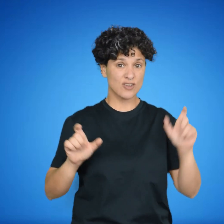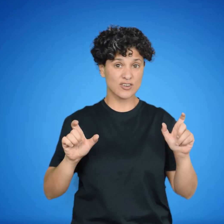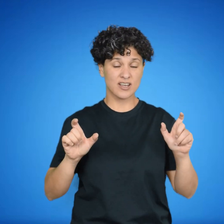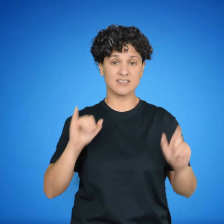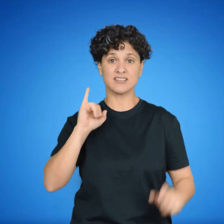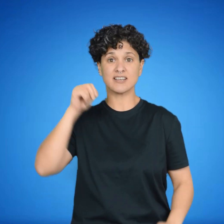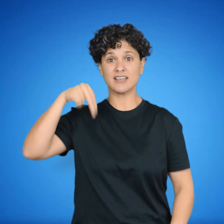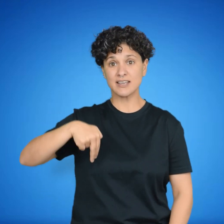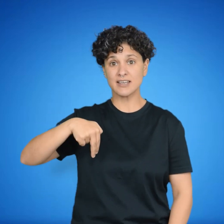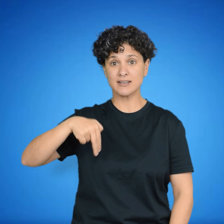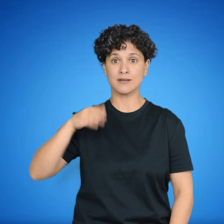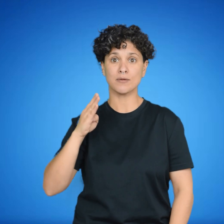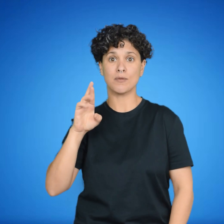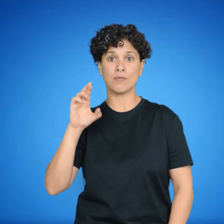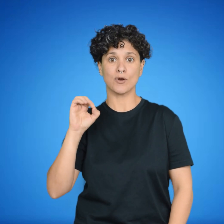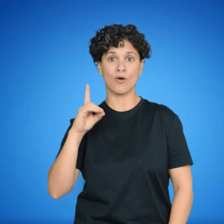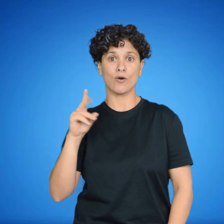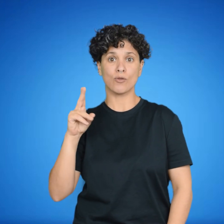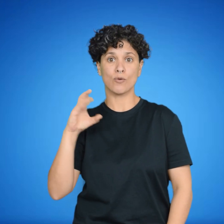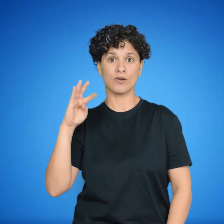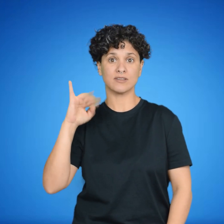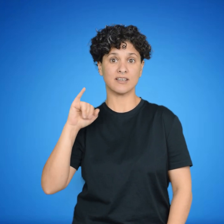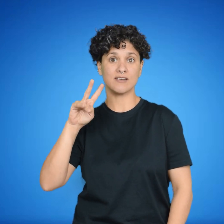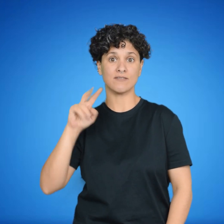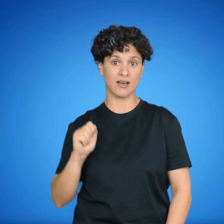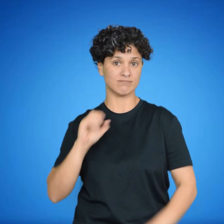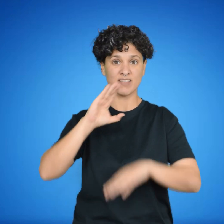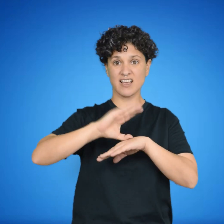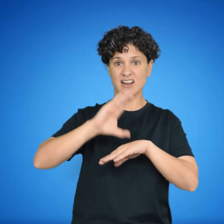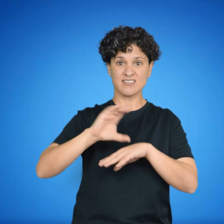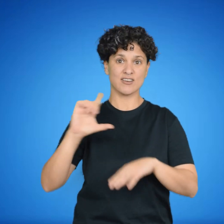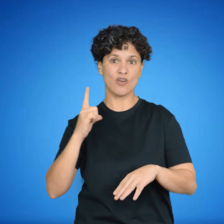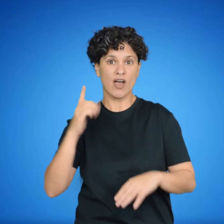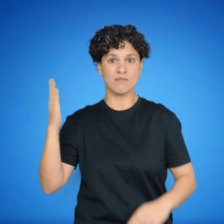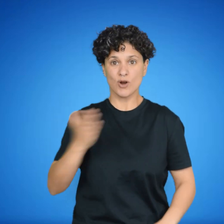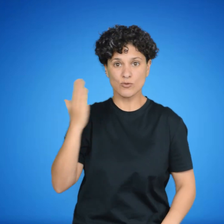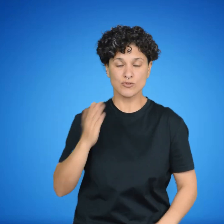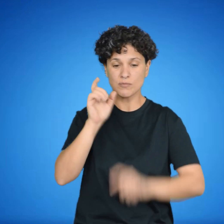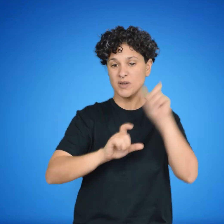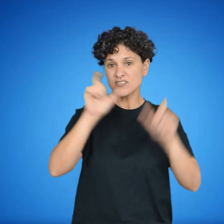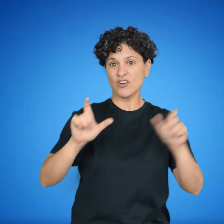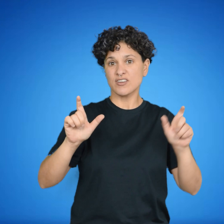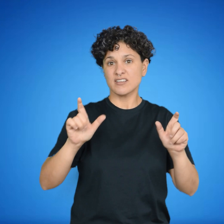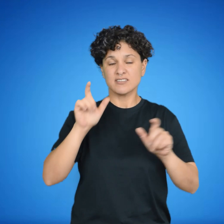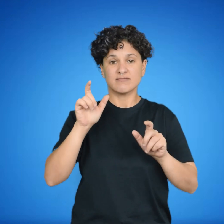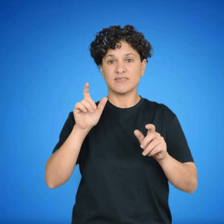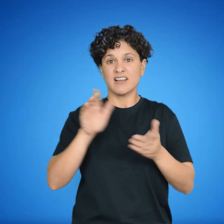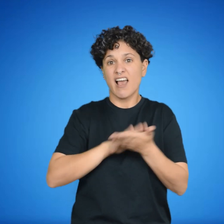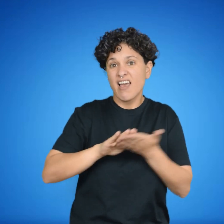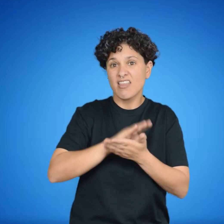El lumpenproletariado. O la clase improductiva, en donde se hallan los individuos marginales